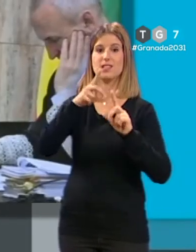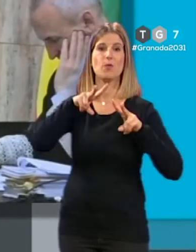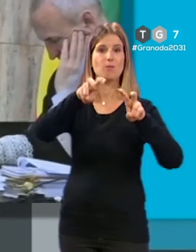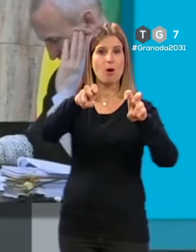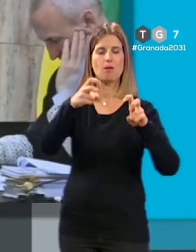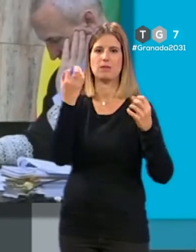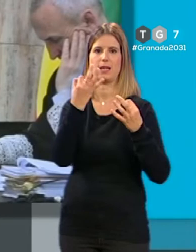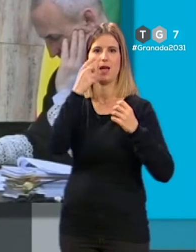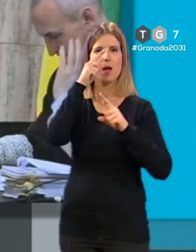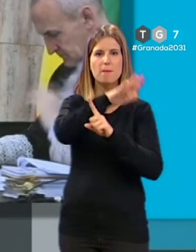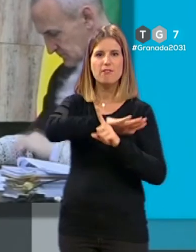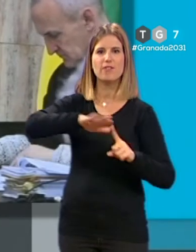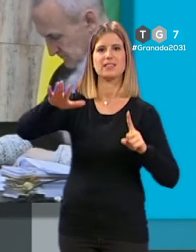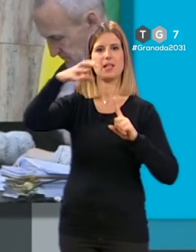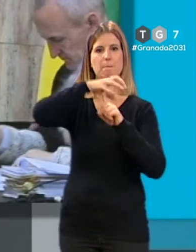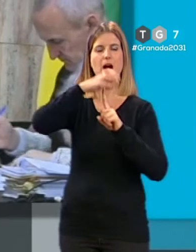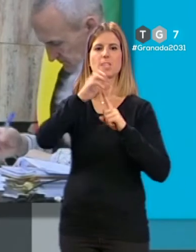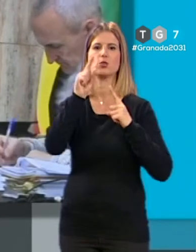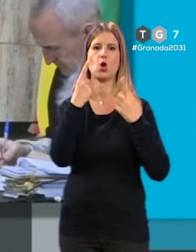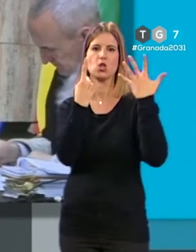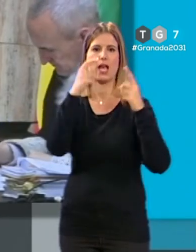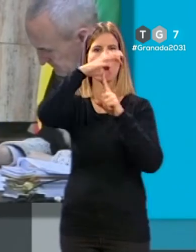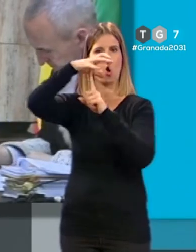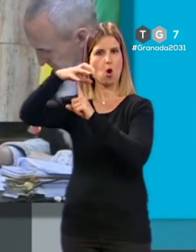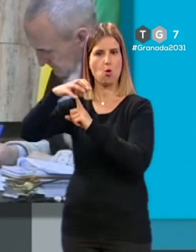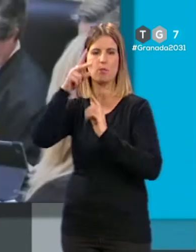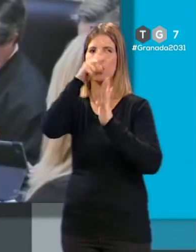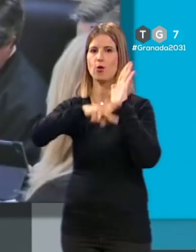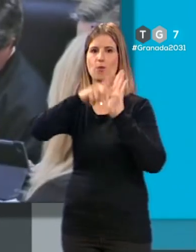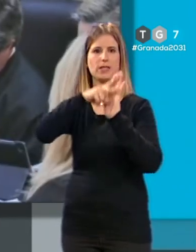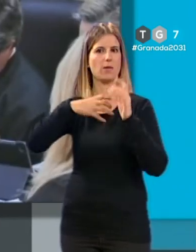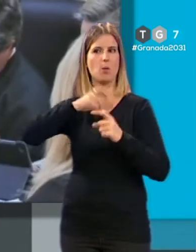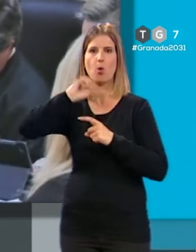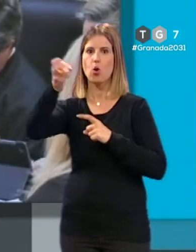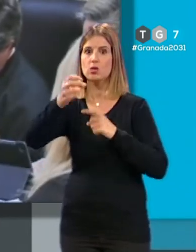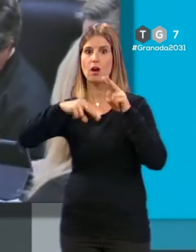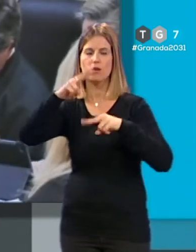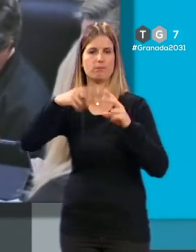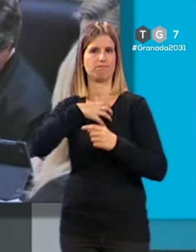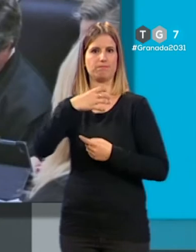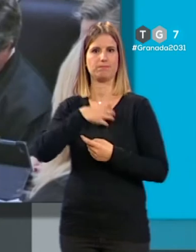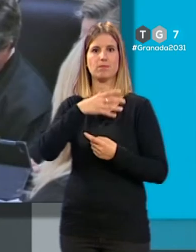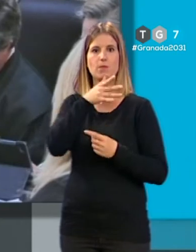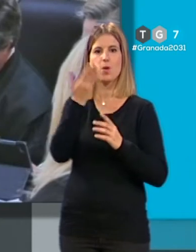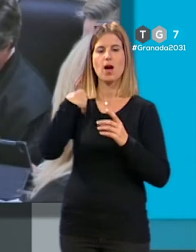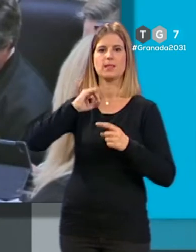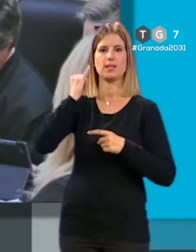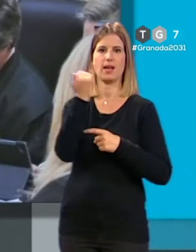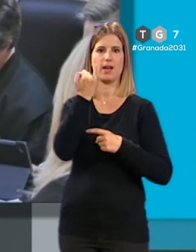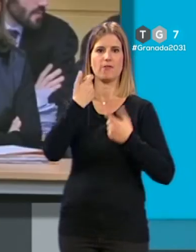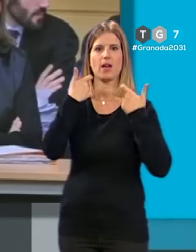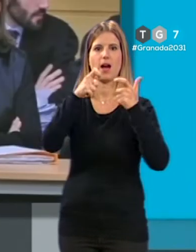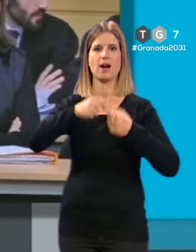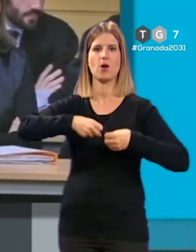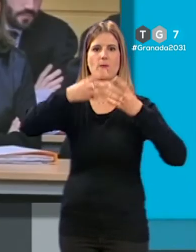infantil con seis columpios exclusivamente y la normativa no daba lugar a otra opción ha expuesto el que fuera jefe del área de urbanismo